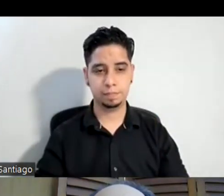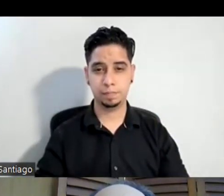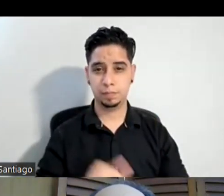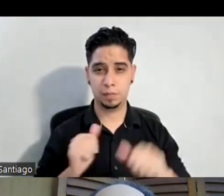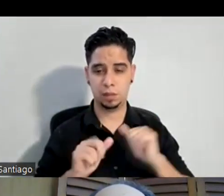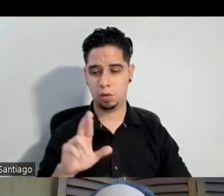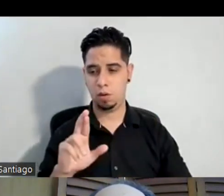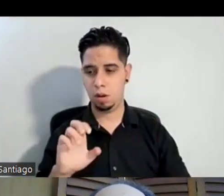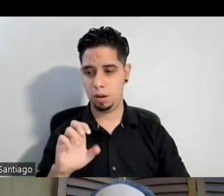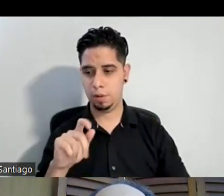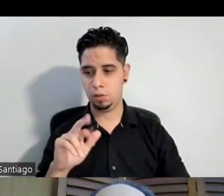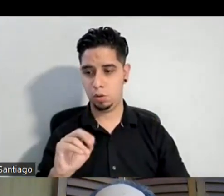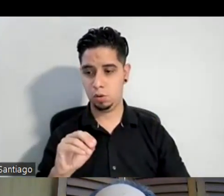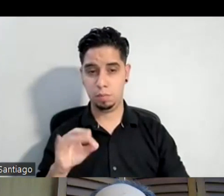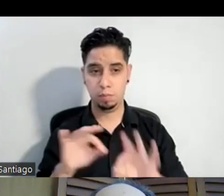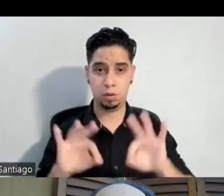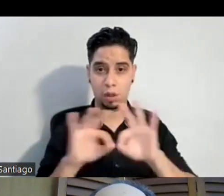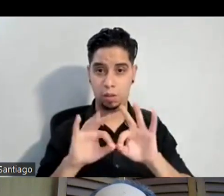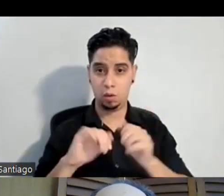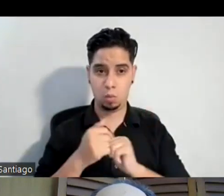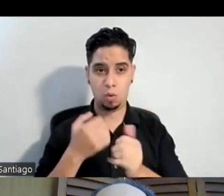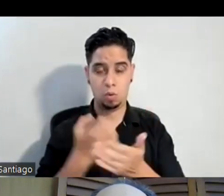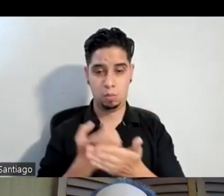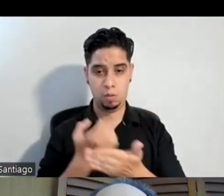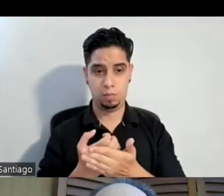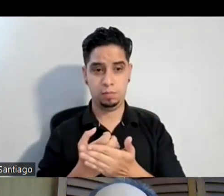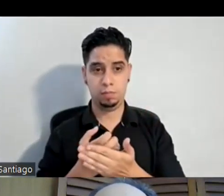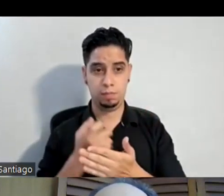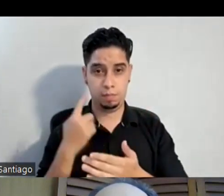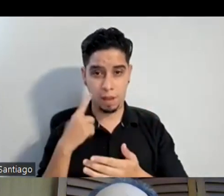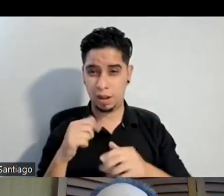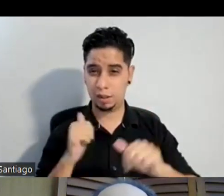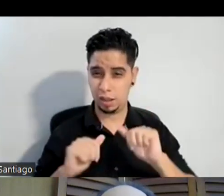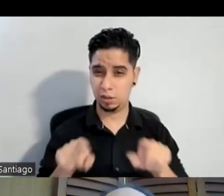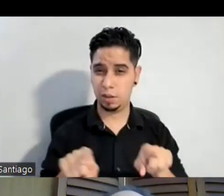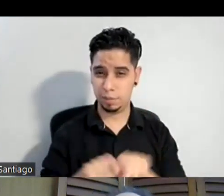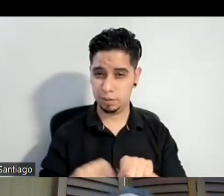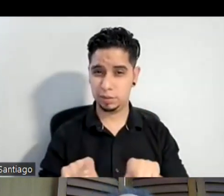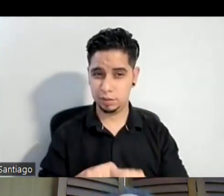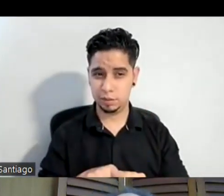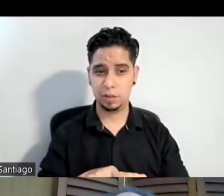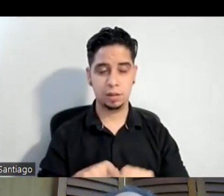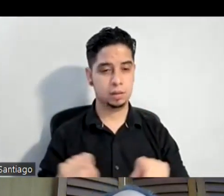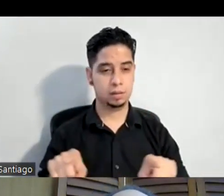como modelo económico de sostenibilidad para el teatro también y para el departamento de drama